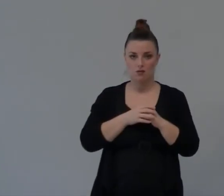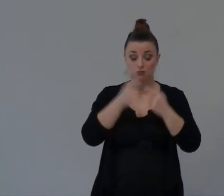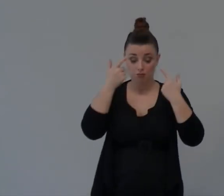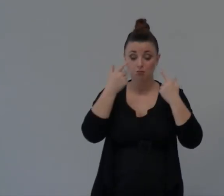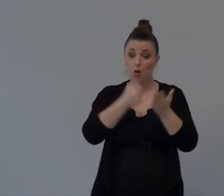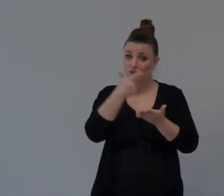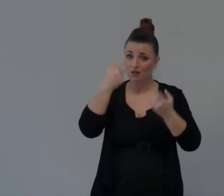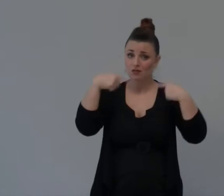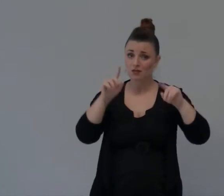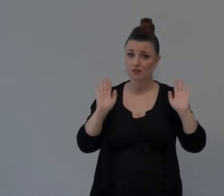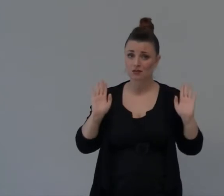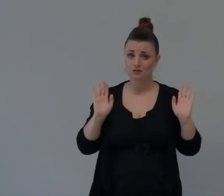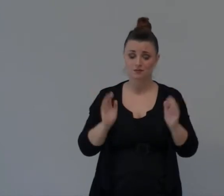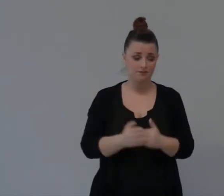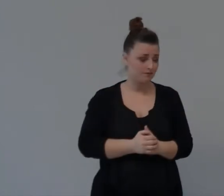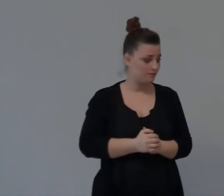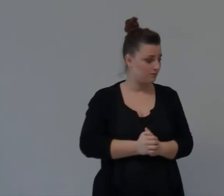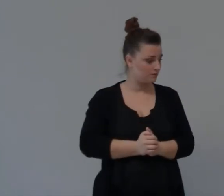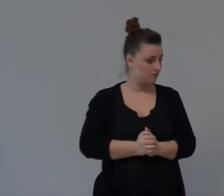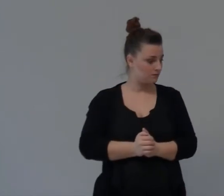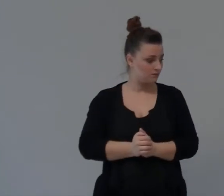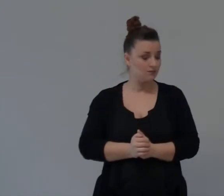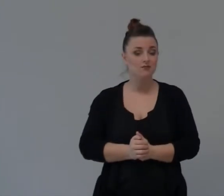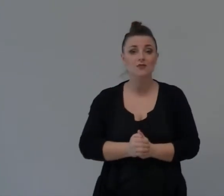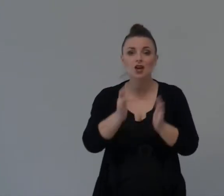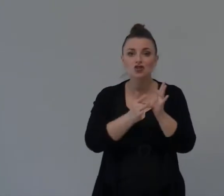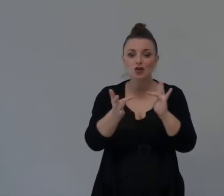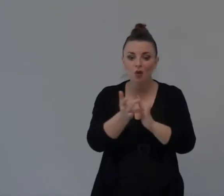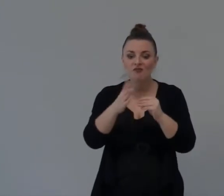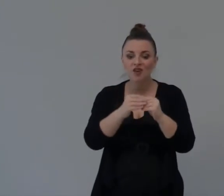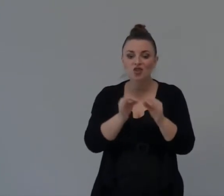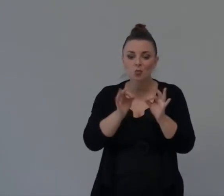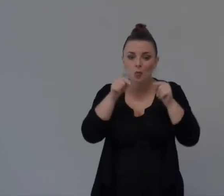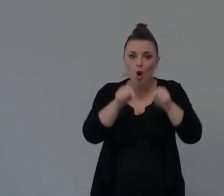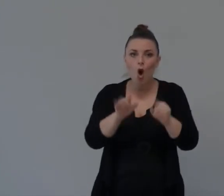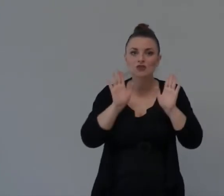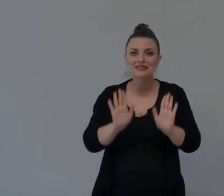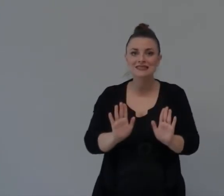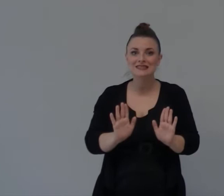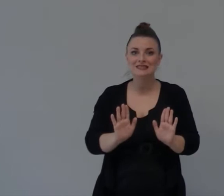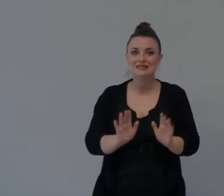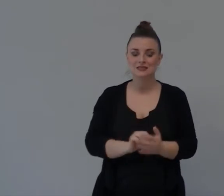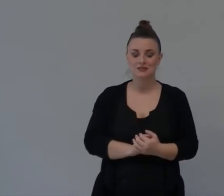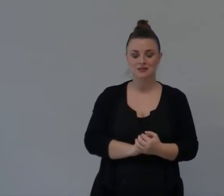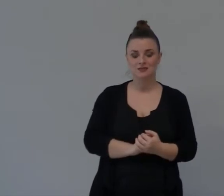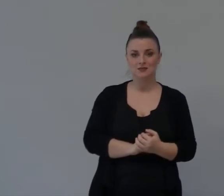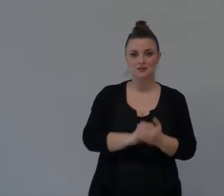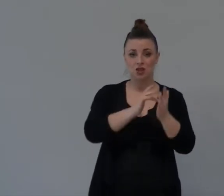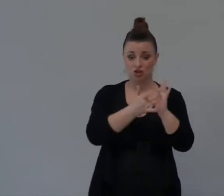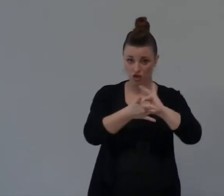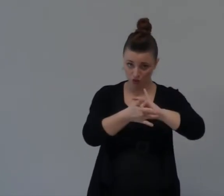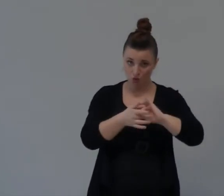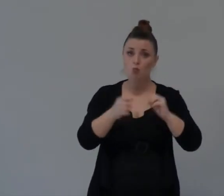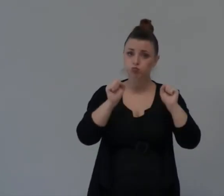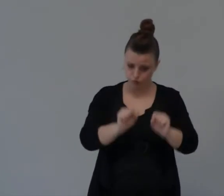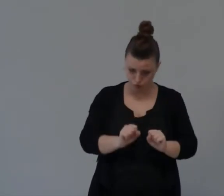Sì Sì La Stessa Cosa Che Fatta Gesù La Stessa Gesù Avrebbe Voluto Renderci